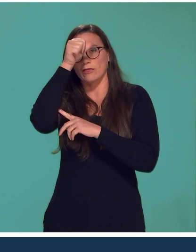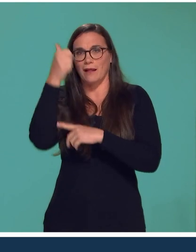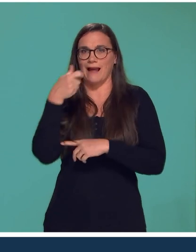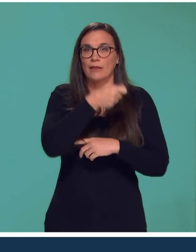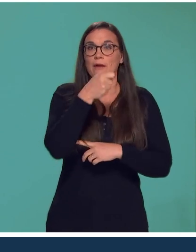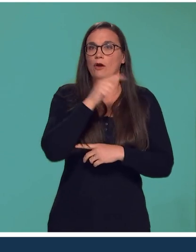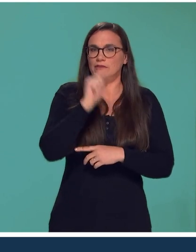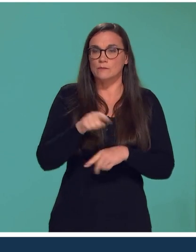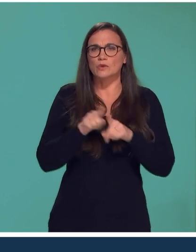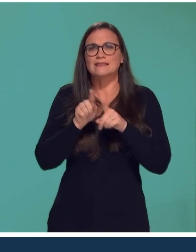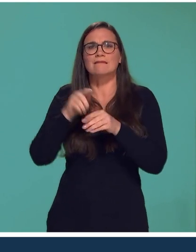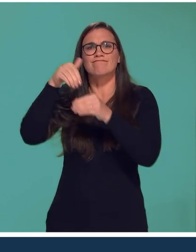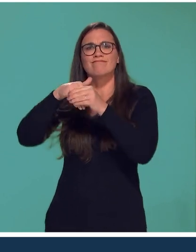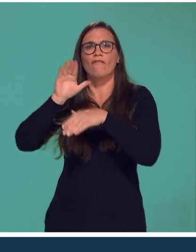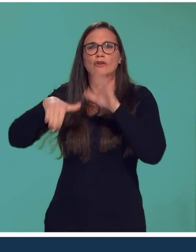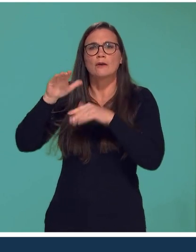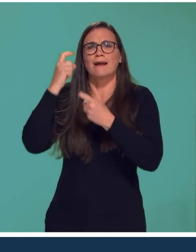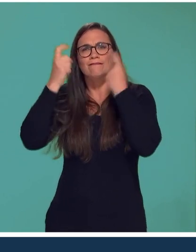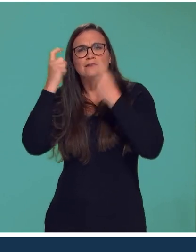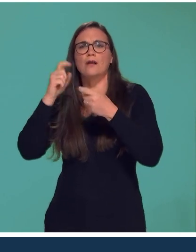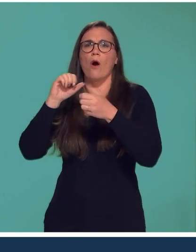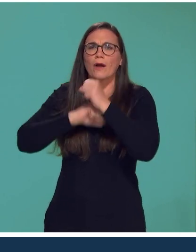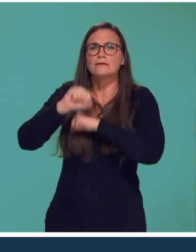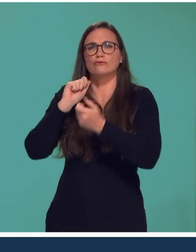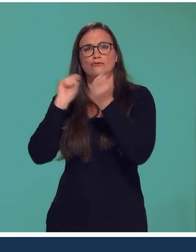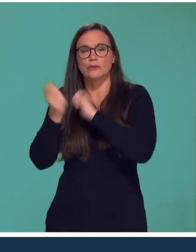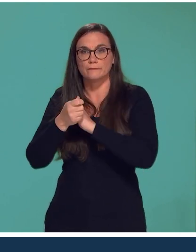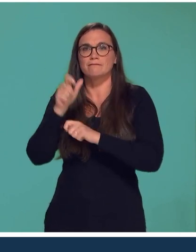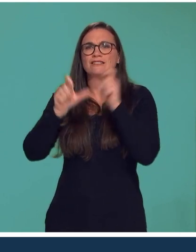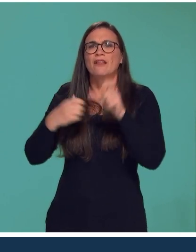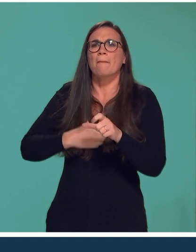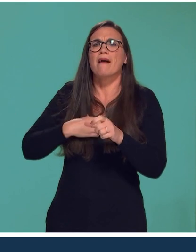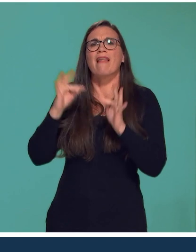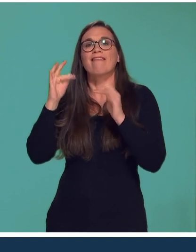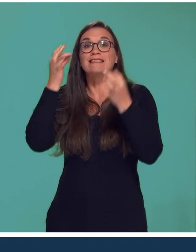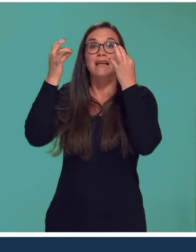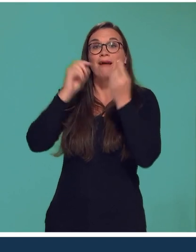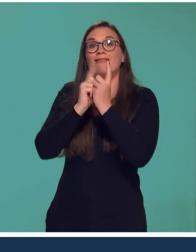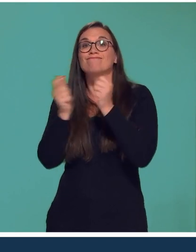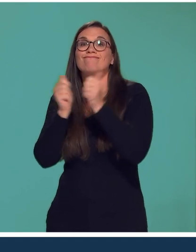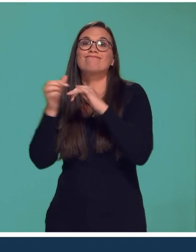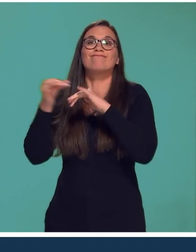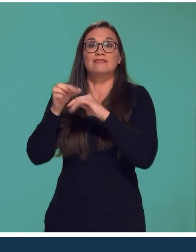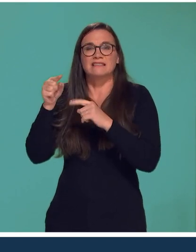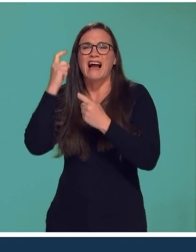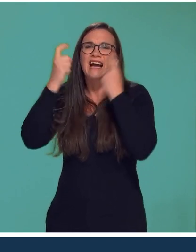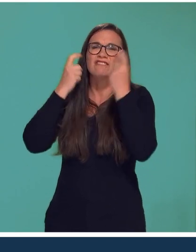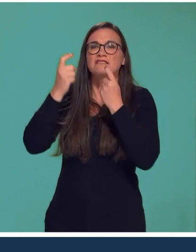indemniser les victimes et surtout repenser son mode de fonctionnement. A ce jour, elle ne remet pas en question le célibat